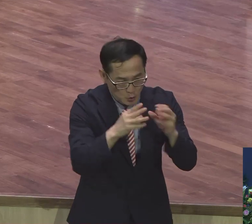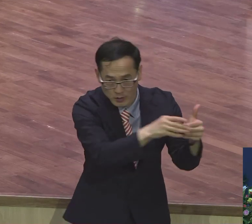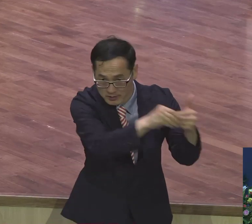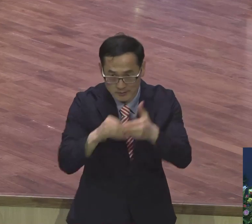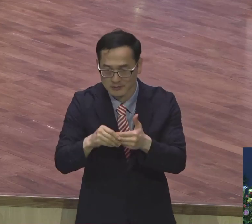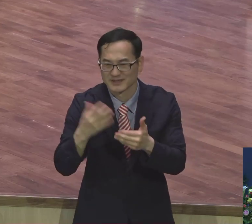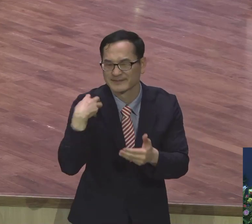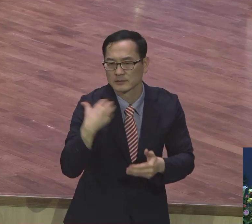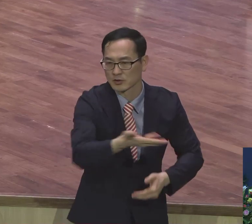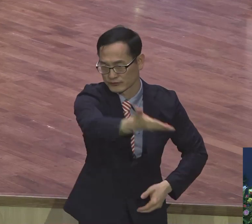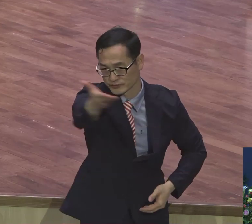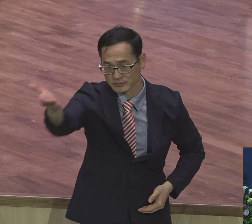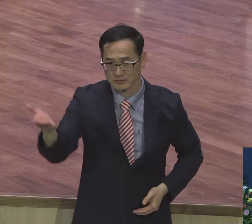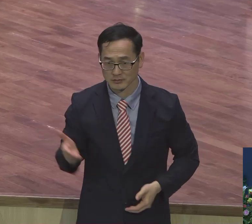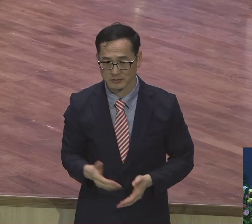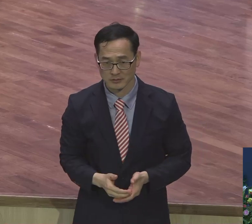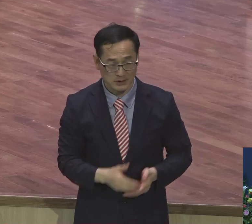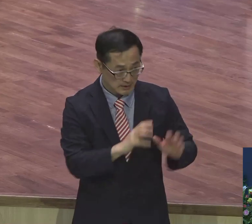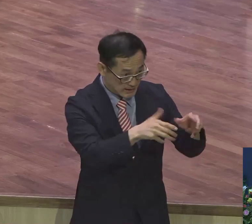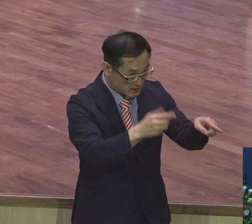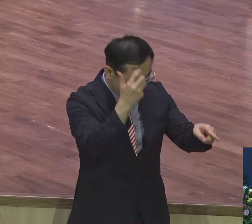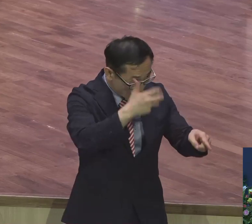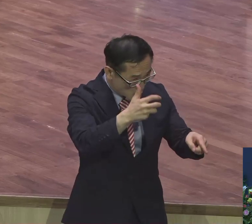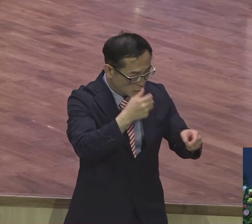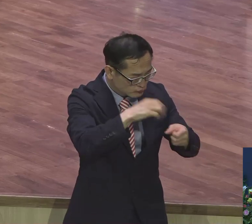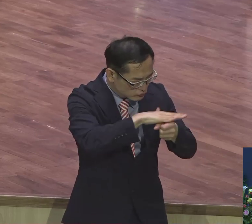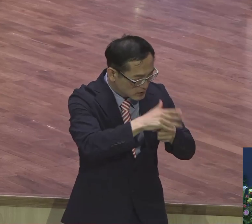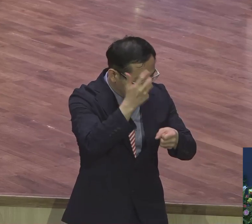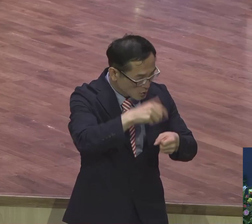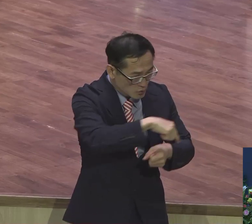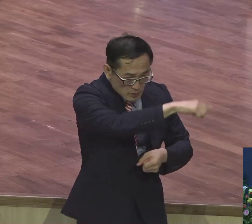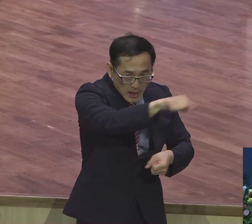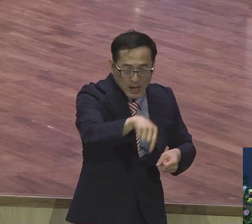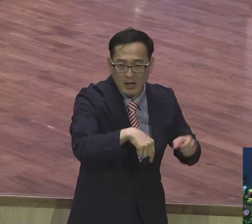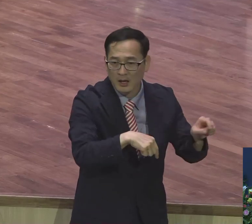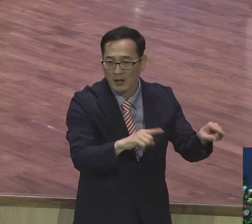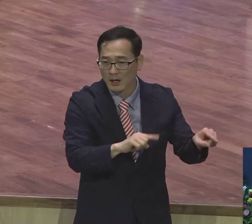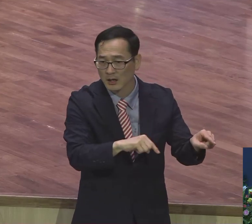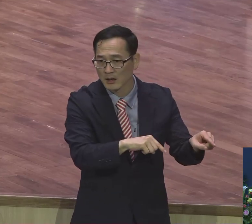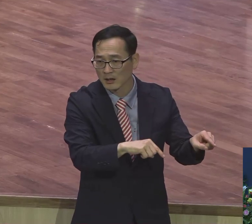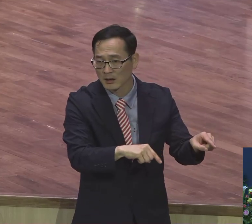여러분들이야말로 저 불쌍한 영혼들 여러분 부딪히는 게 다 불신자 아니에요?